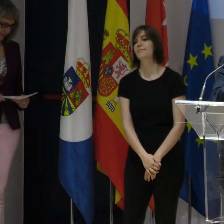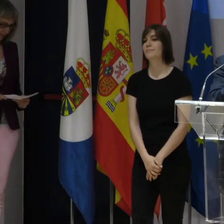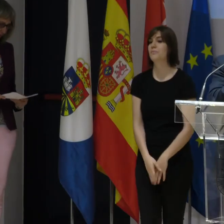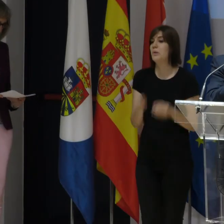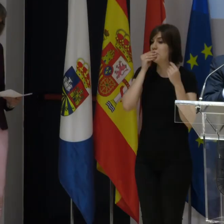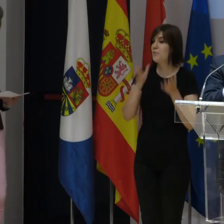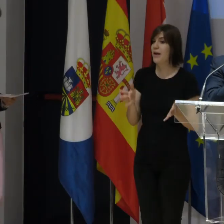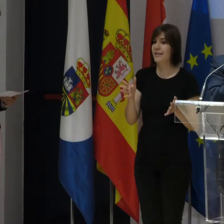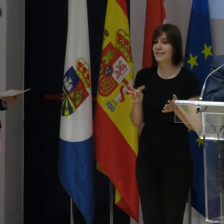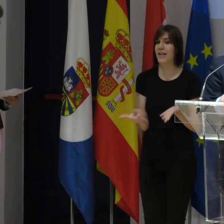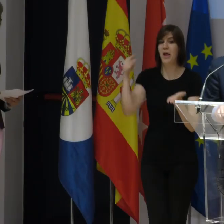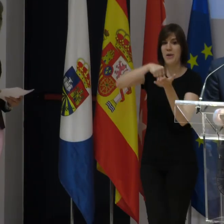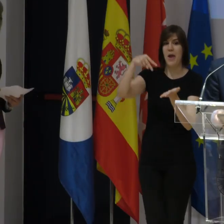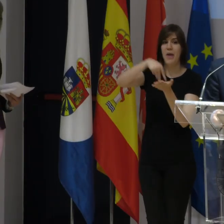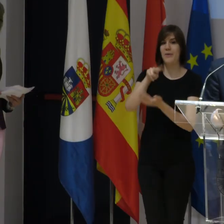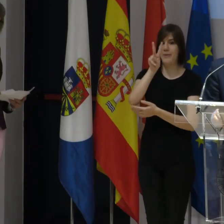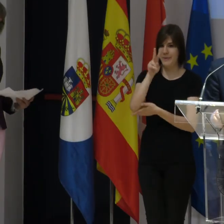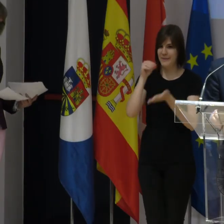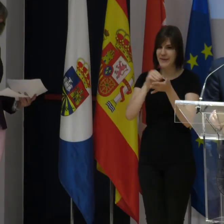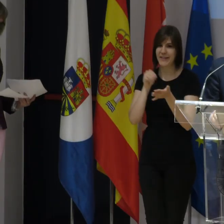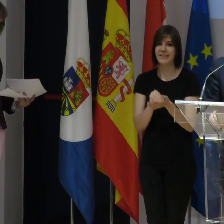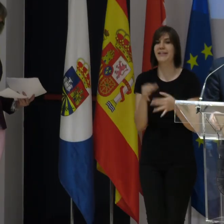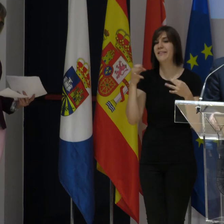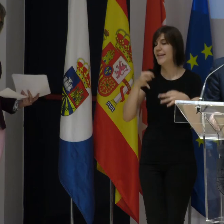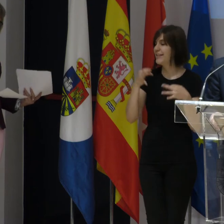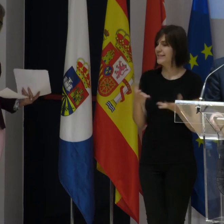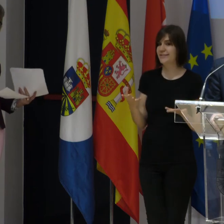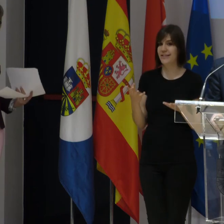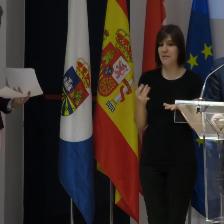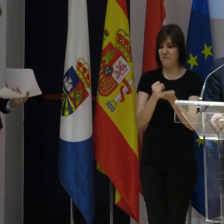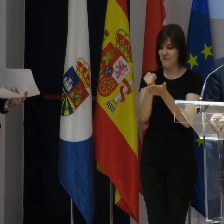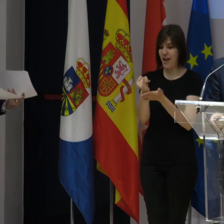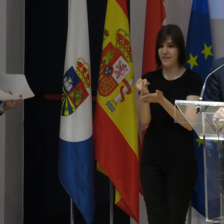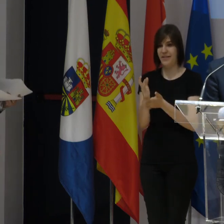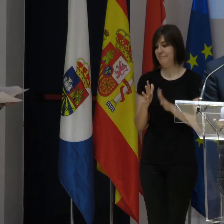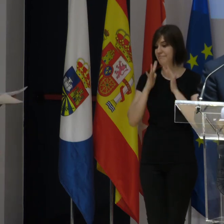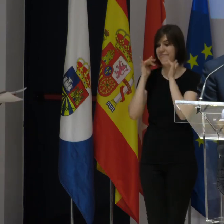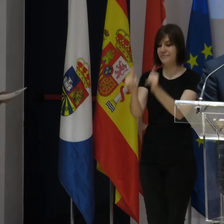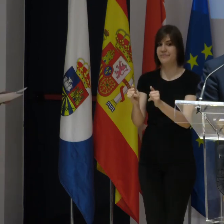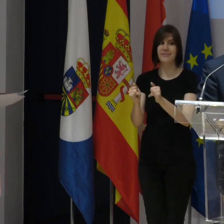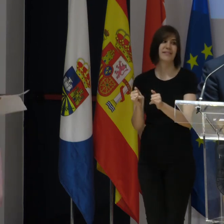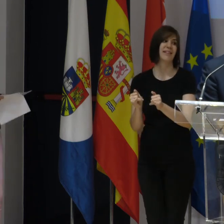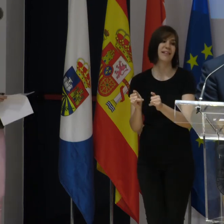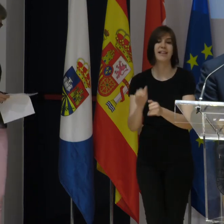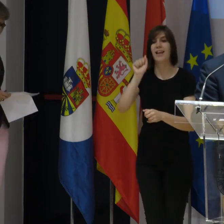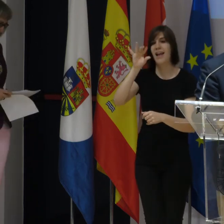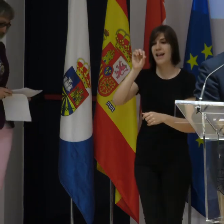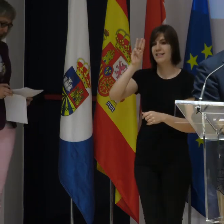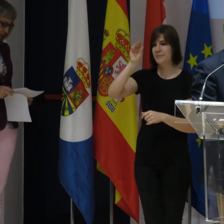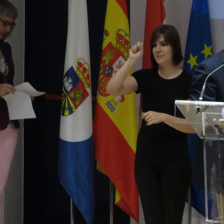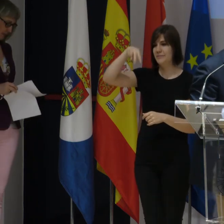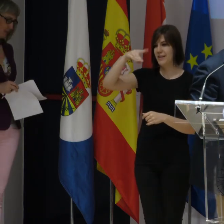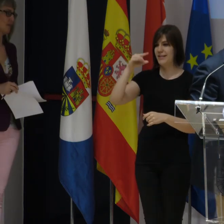Bueno, hemos subido dos veces, dos personas dos veces. La verdad que ha sido llegar a Fuenlabrada de la mano de Aspandi y